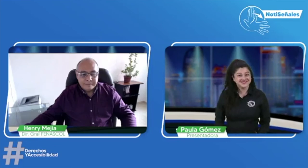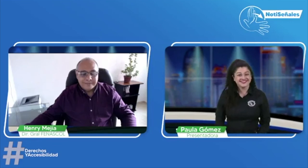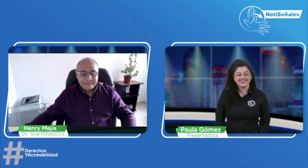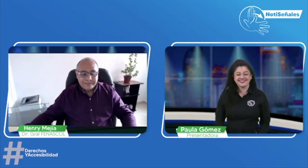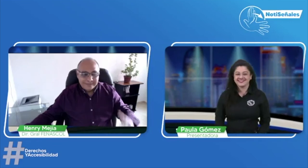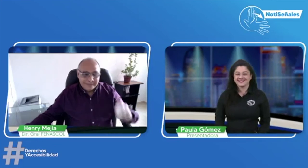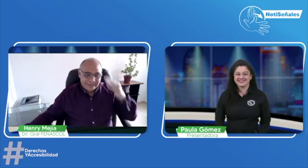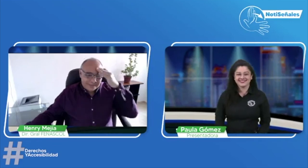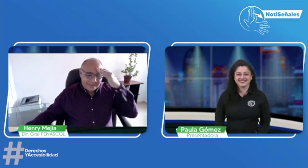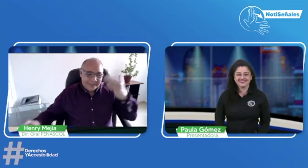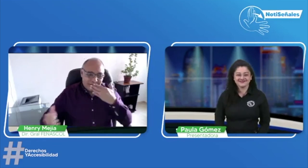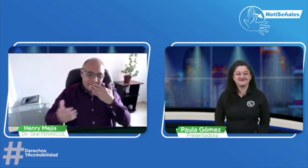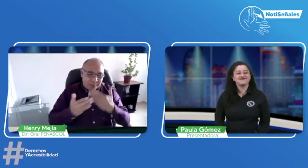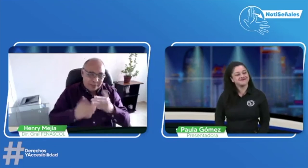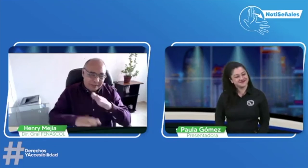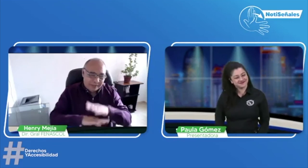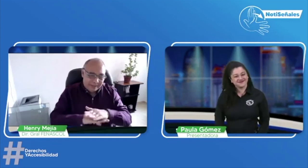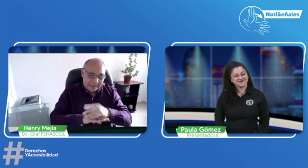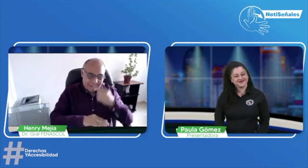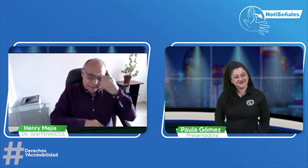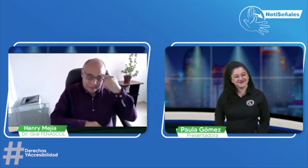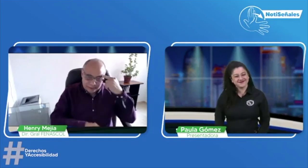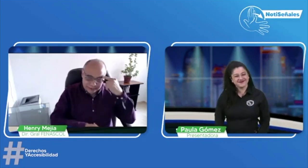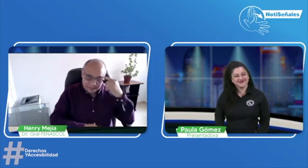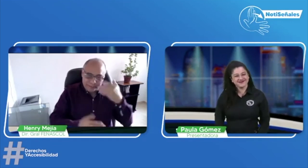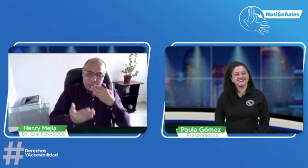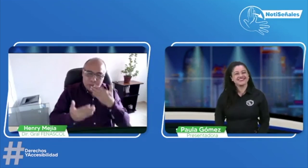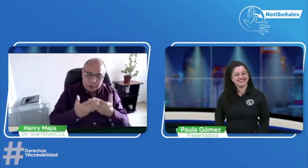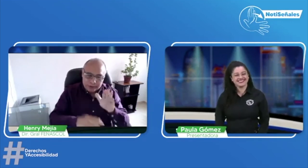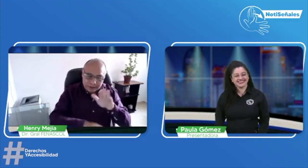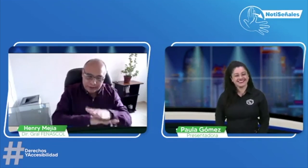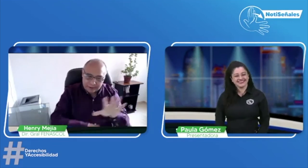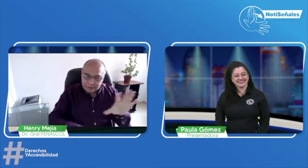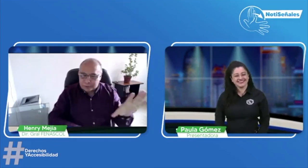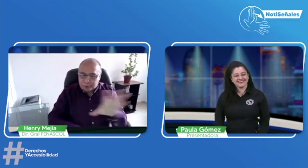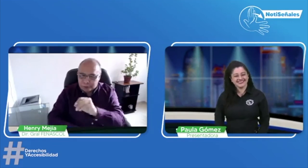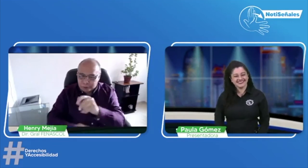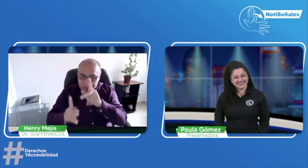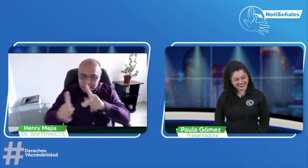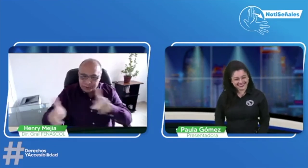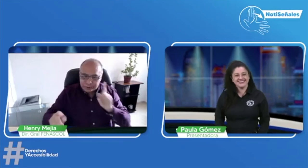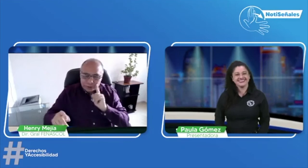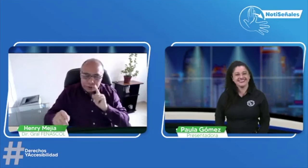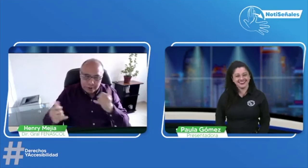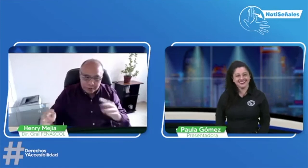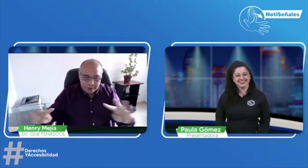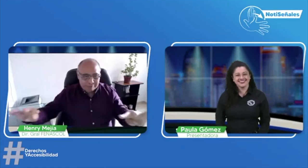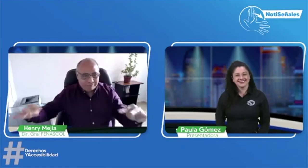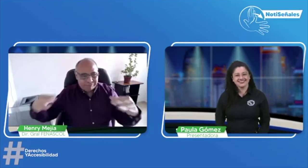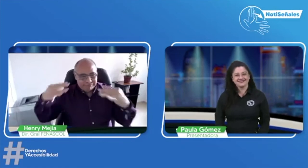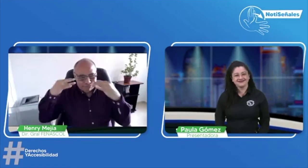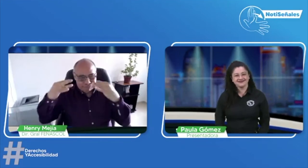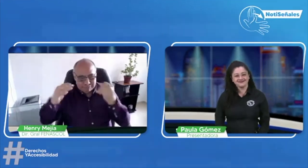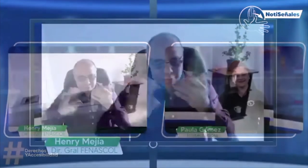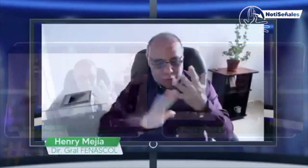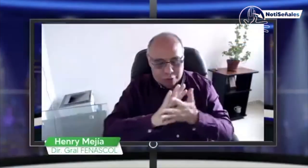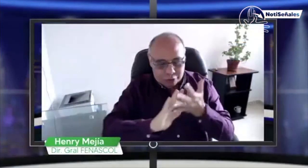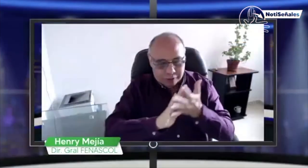etcétera. Adelante. Hola, muy buenas tardes Paula y buenas tardes a todas las personas sordas que nos están